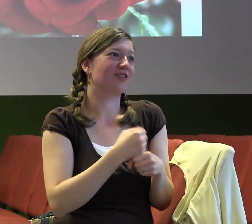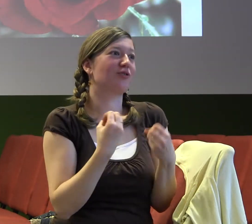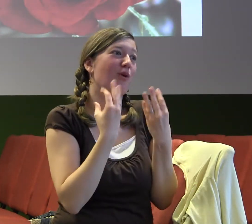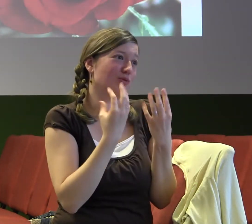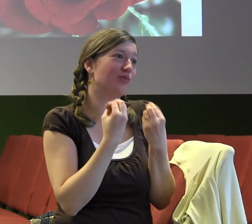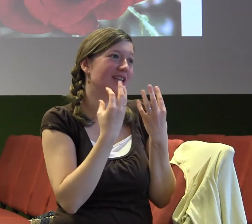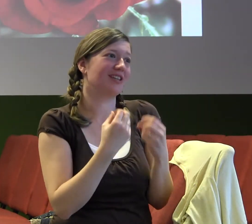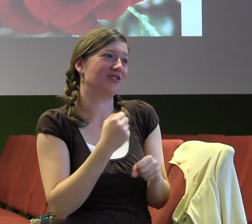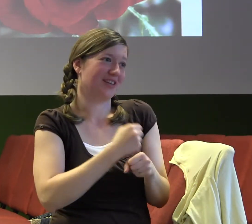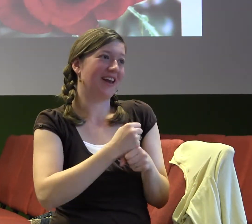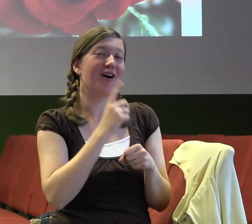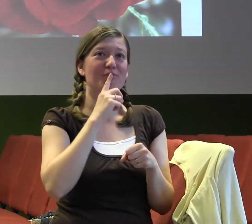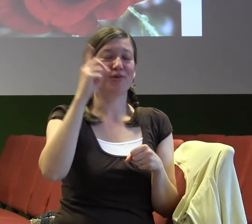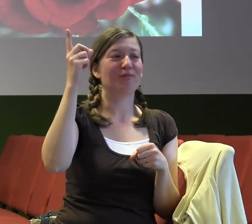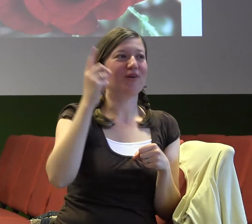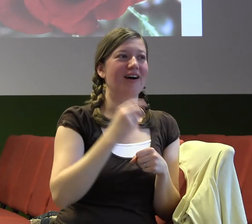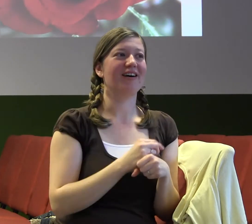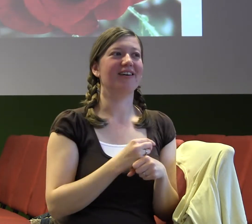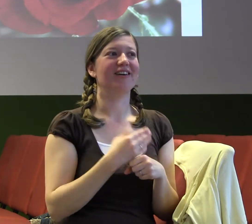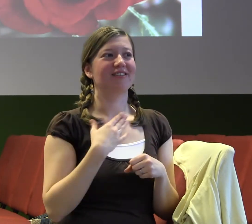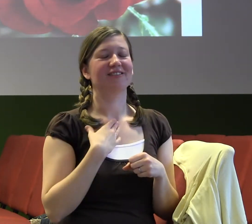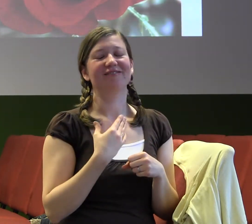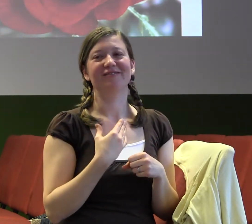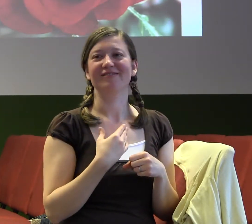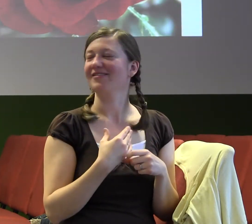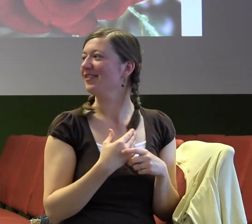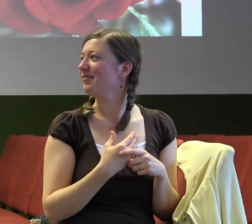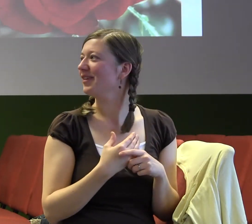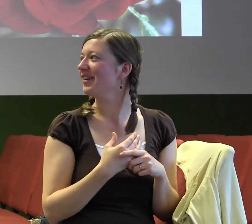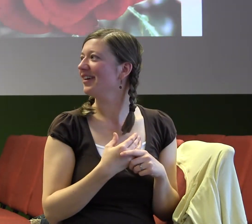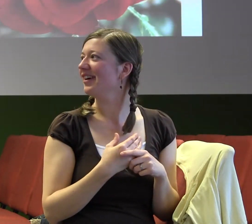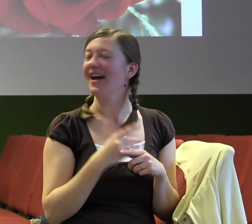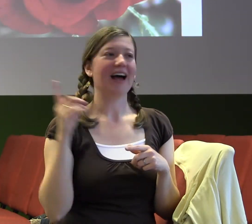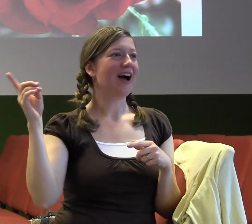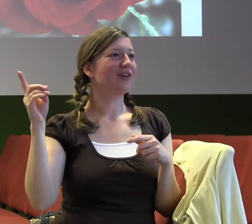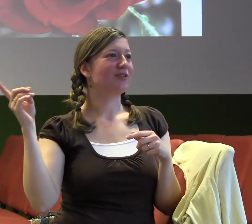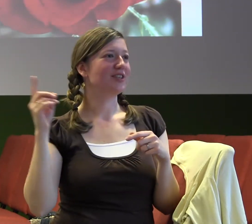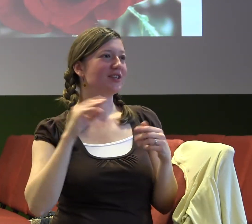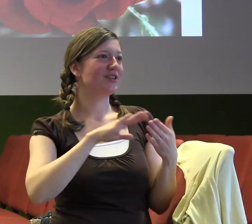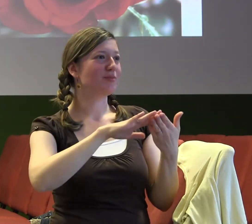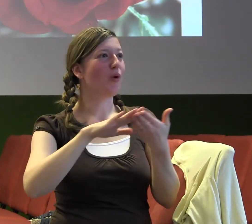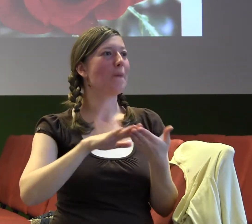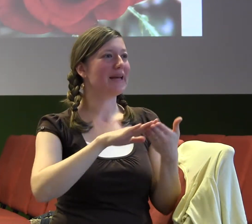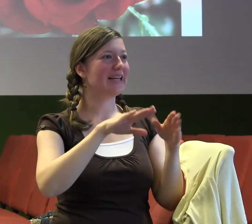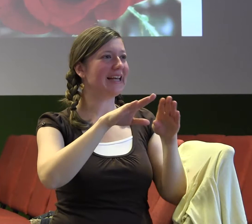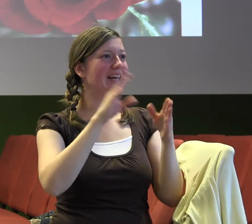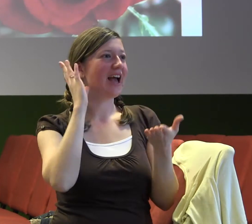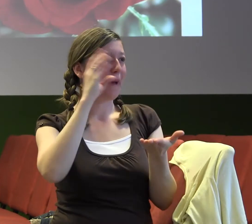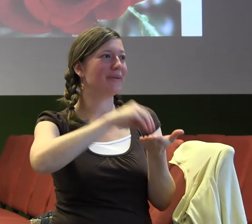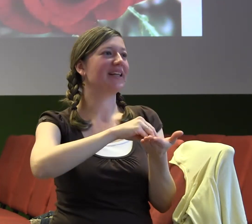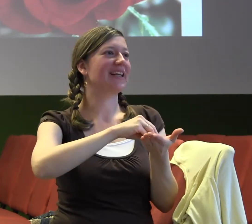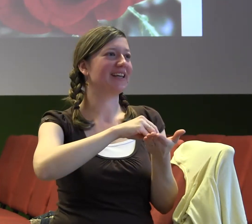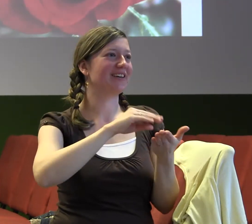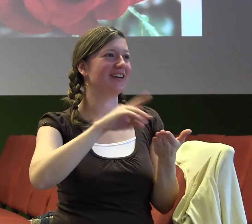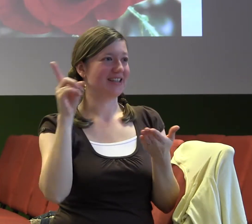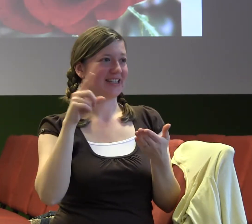domů a říkala jsem se modlá s kolegyní, a říkám skvělý, říkala to tak normálně a říkám, a byla jsi z toho ve stresu hrozně, ale zvládla to.